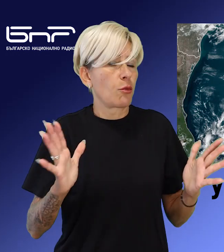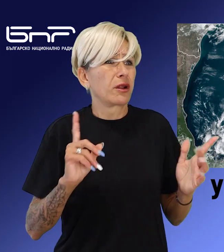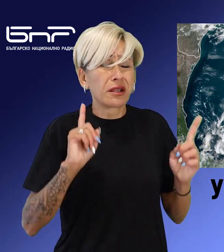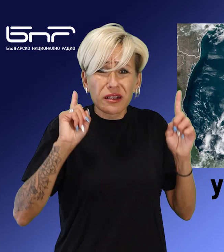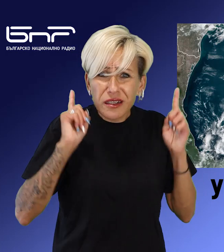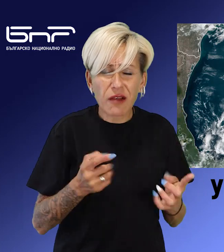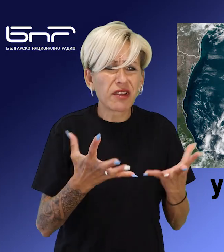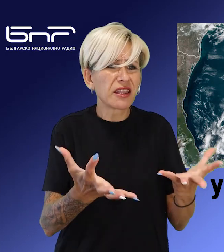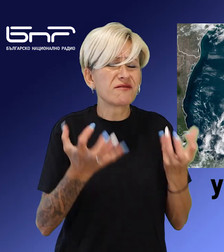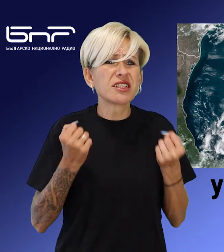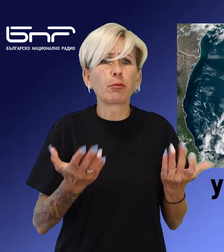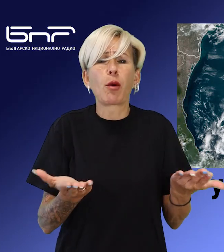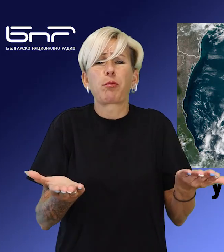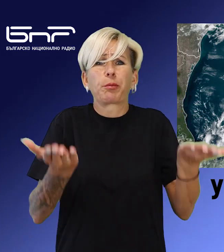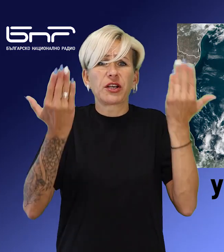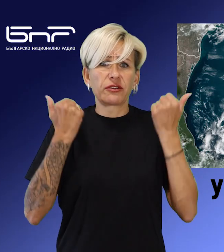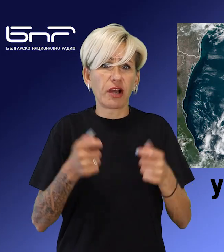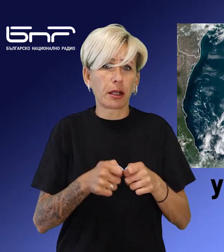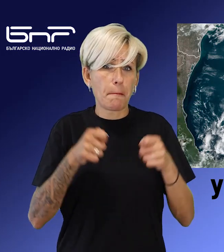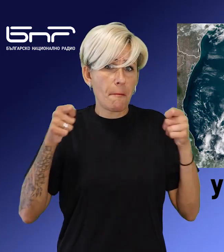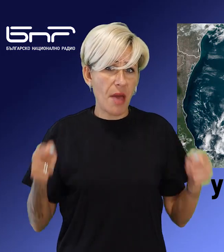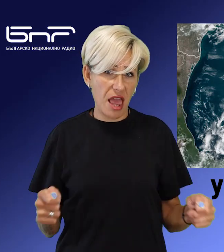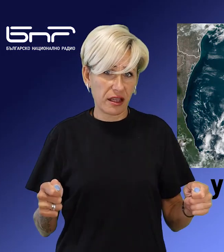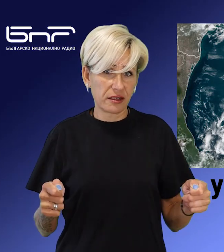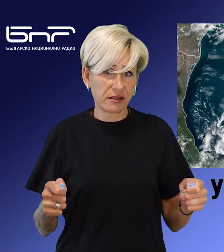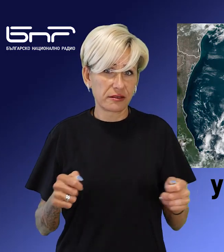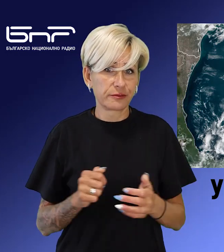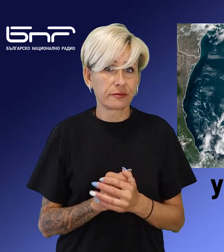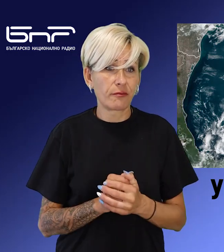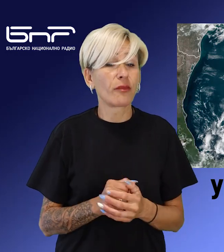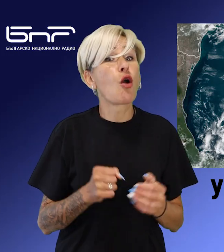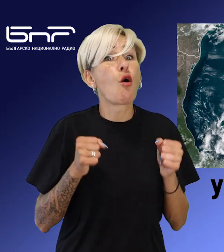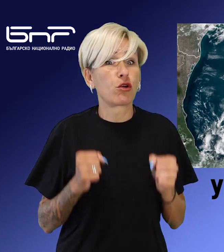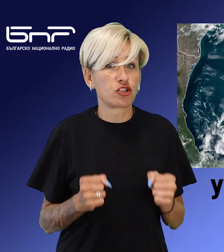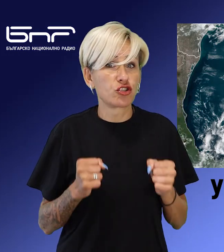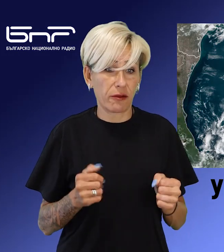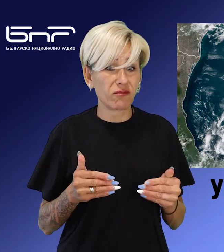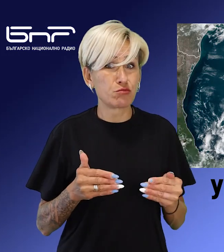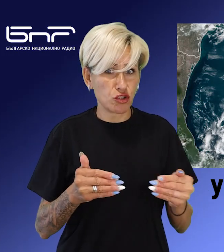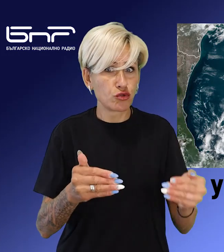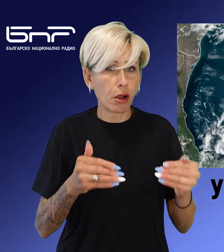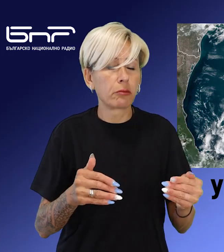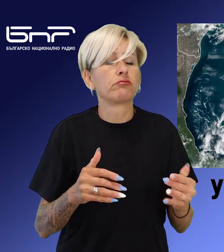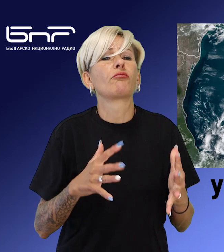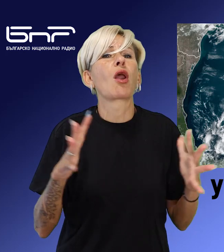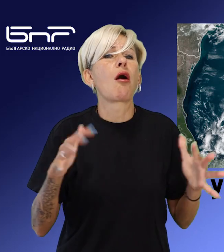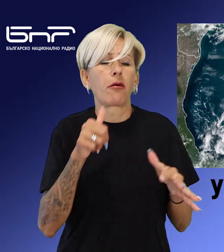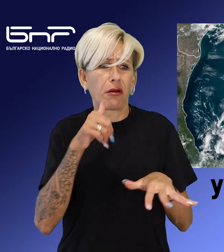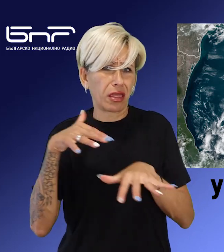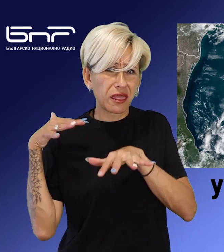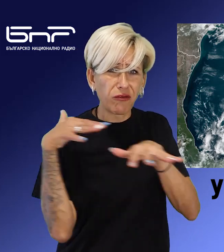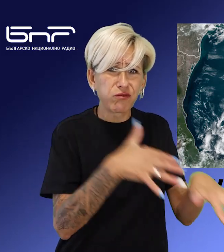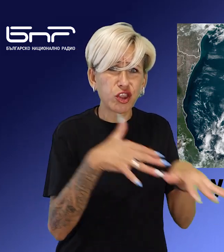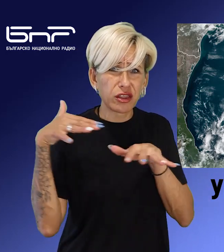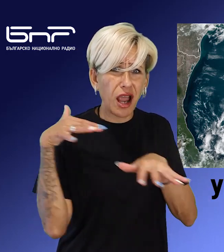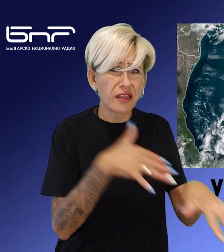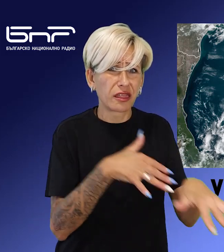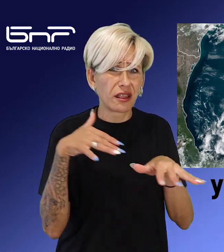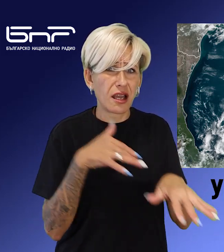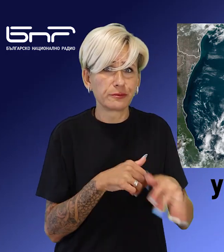съответните предпазни мерки предупреди Десантис. Очакват се големи вълни в районите, където борята ще навлезе на сушата в близост до градовете Тампа